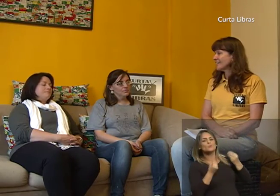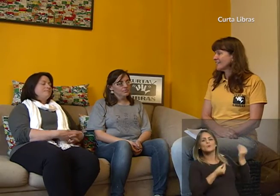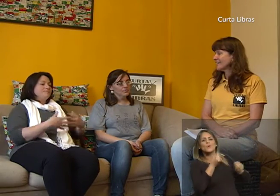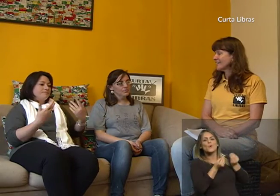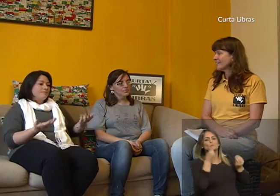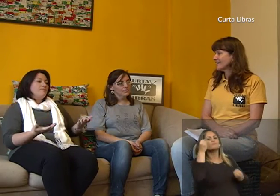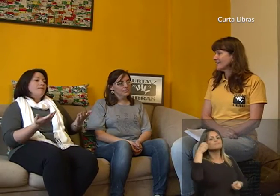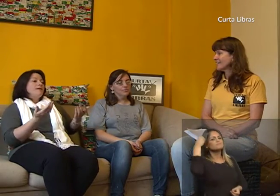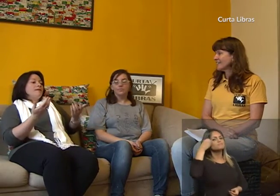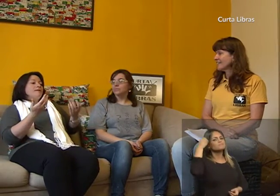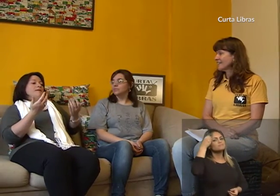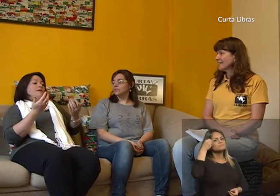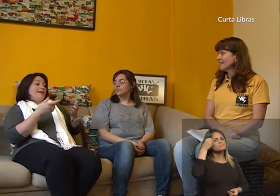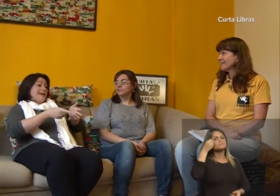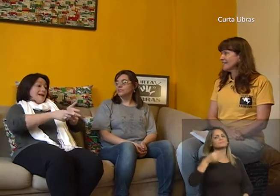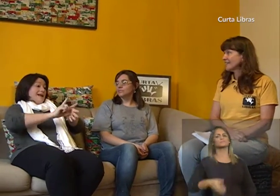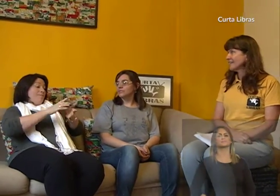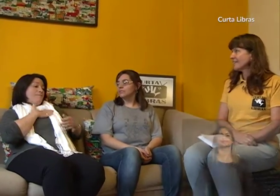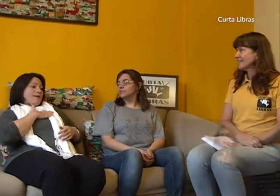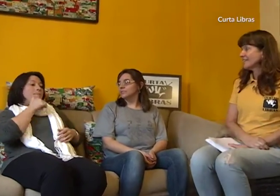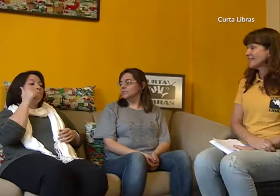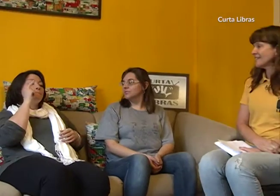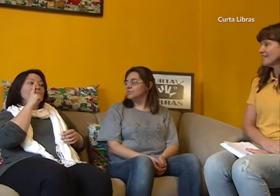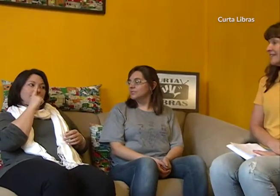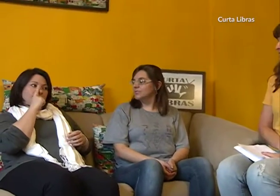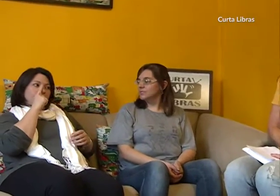minha mãe engravidou, ela já sabia que eu ia nascer com alguma deficiência.